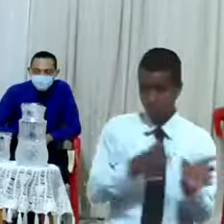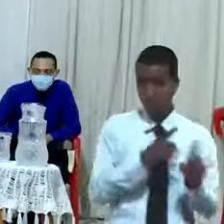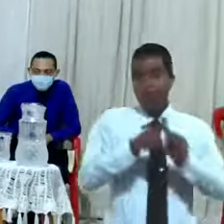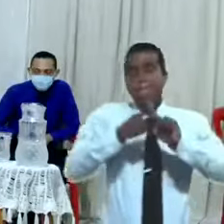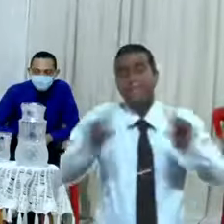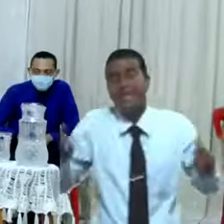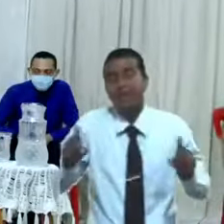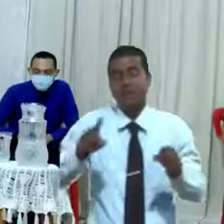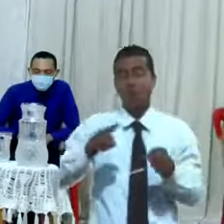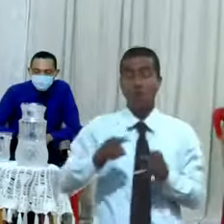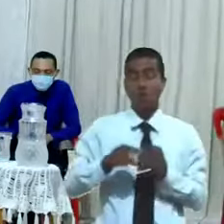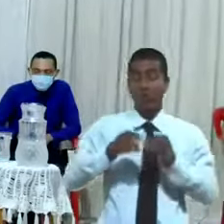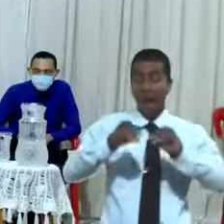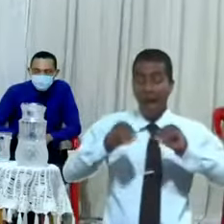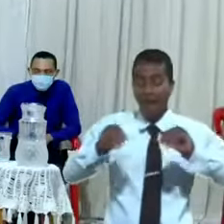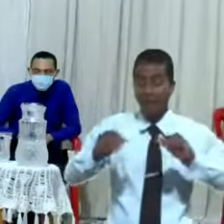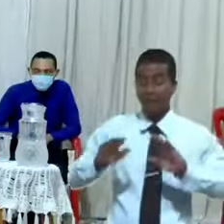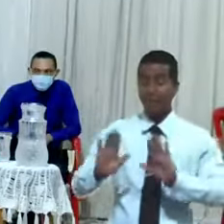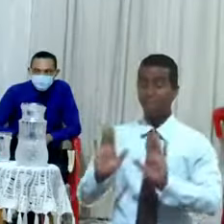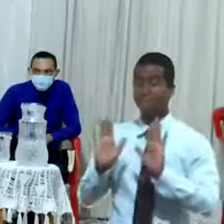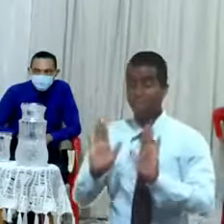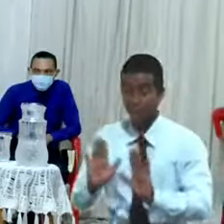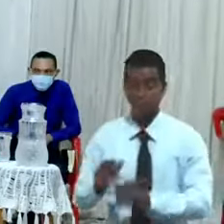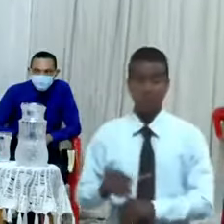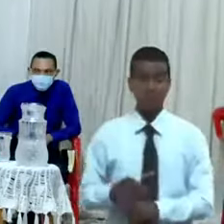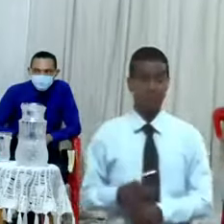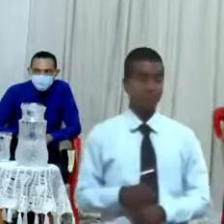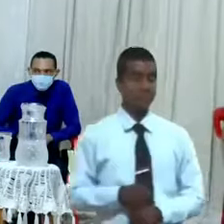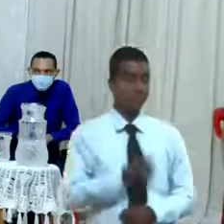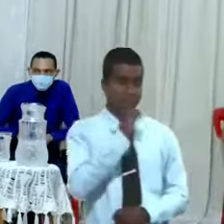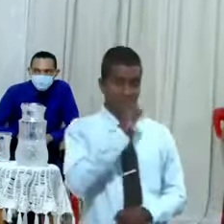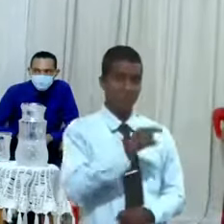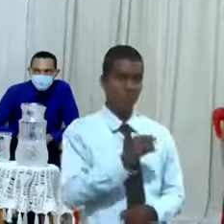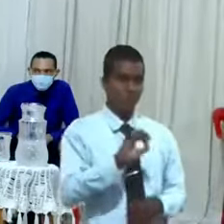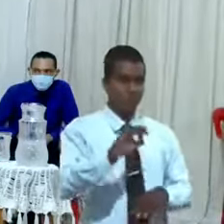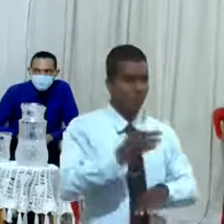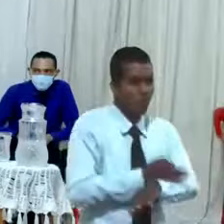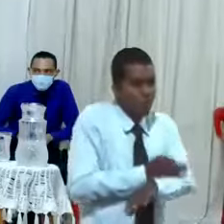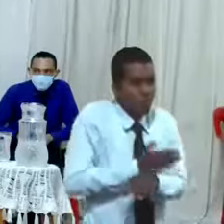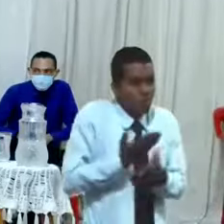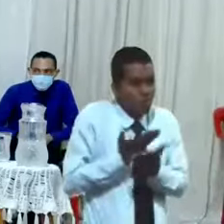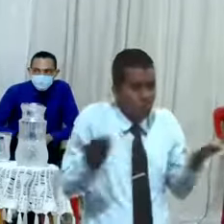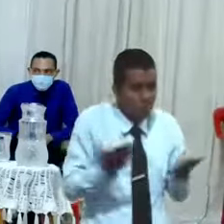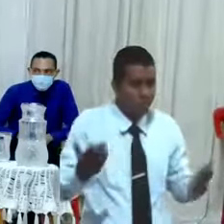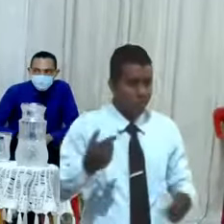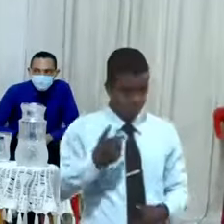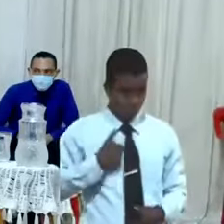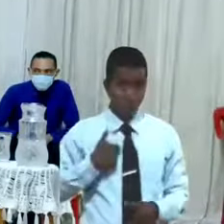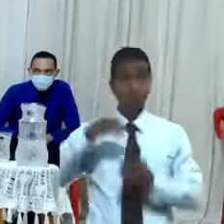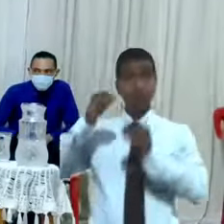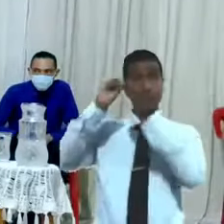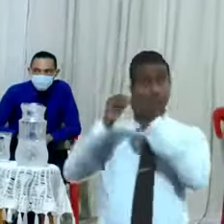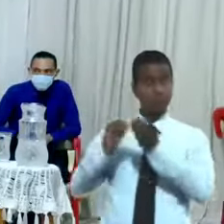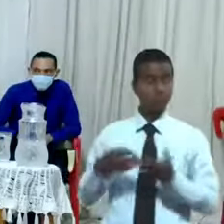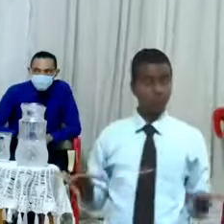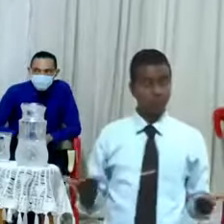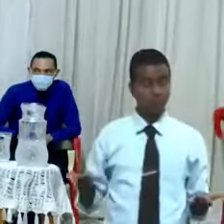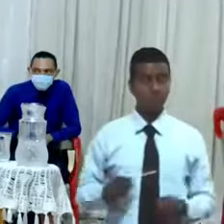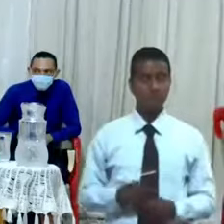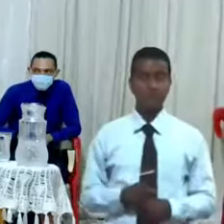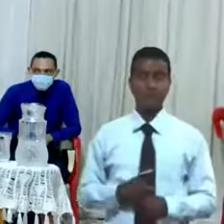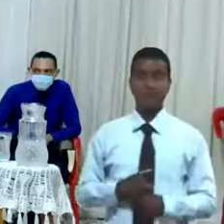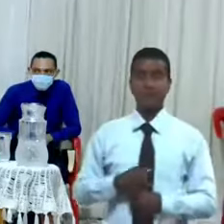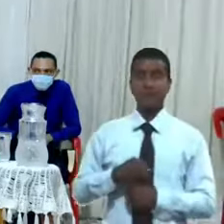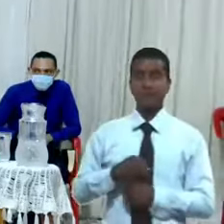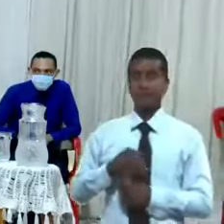arena la retiene donde estaba usted cuando yo hacía todo esto porque parece que tiene bastantes días y Job iba